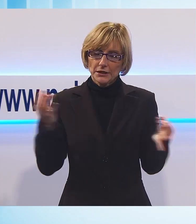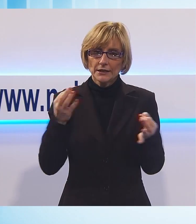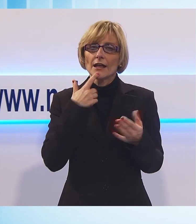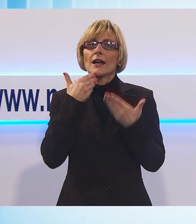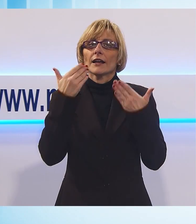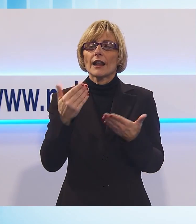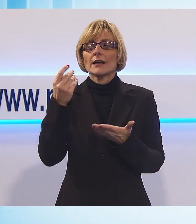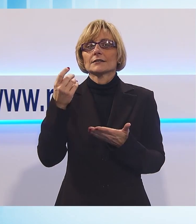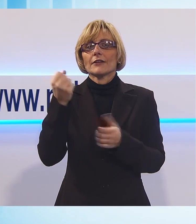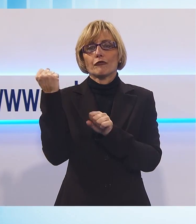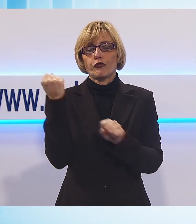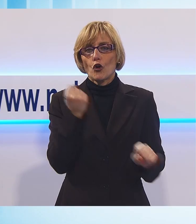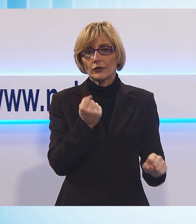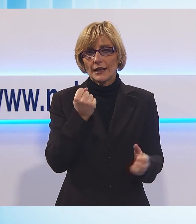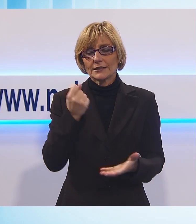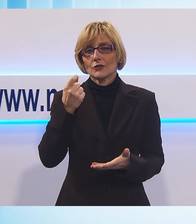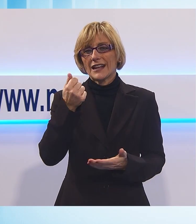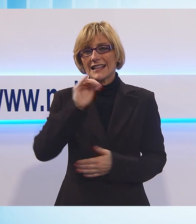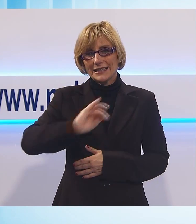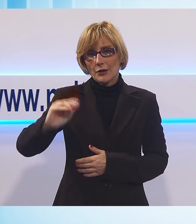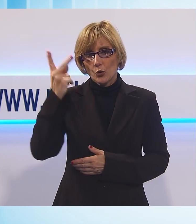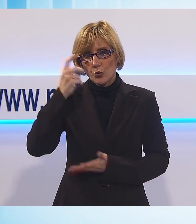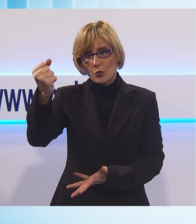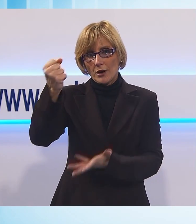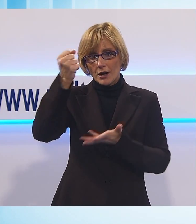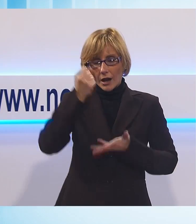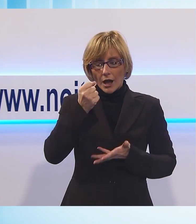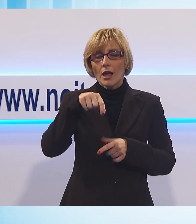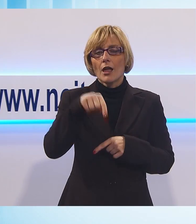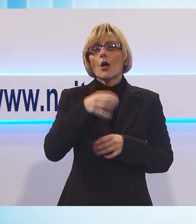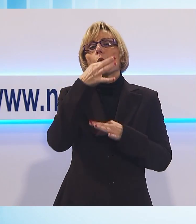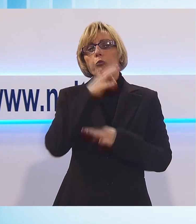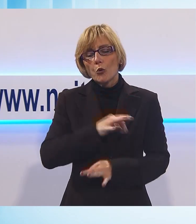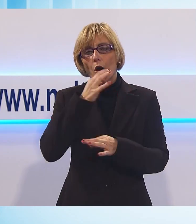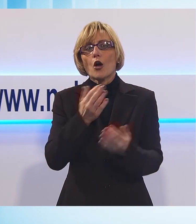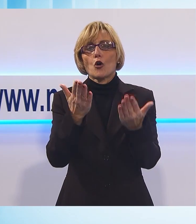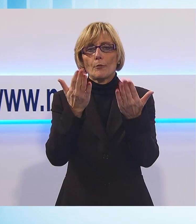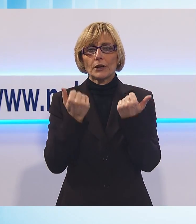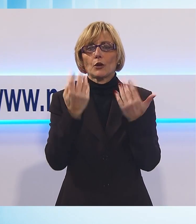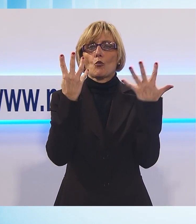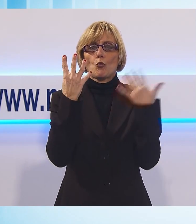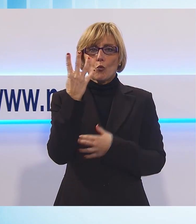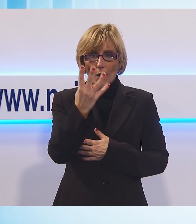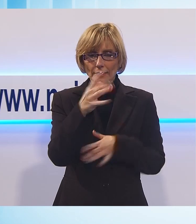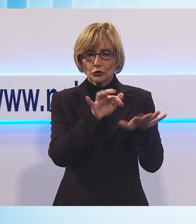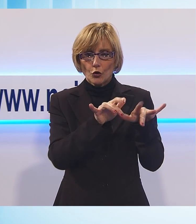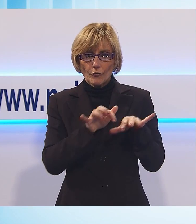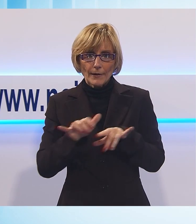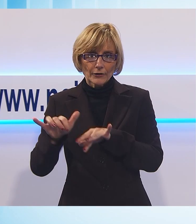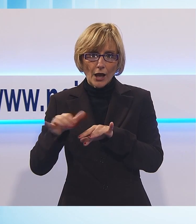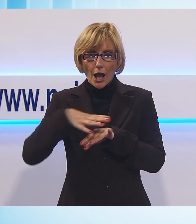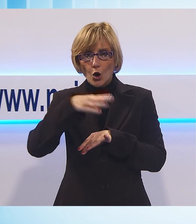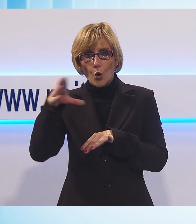finanziamento della Fondazione Cassa di Risparmio di Lucca avrà la possibilità di acquistare quattro pianoforti a coda e tre